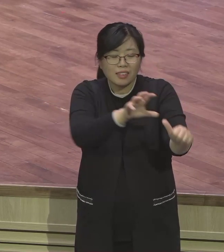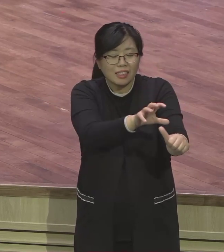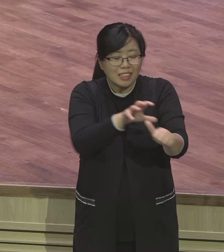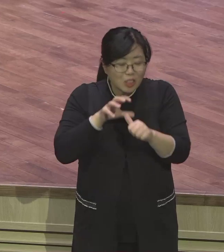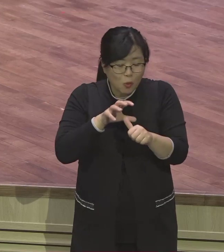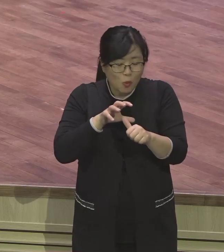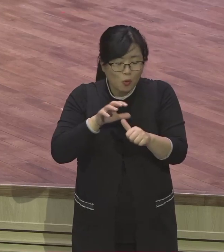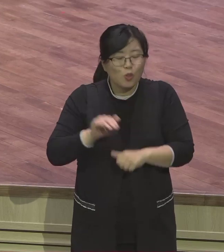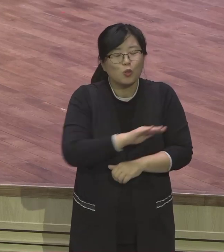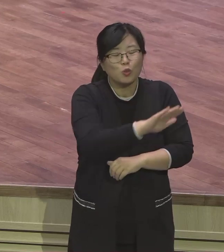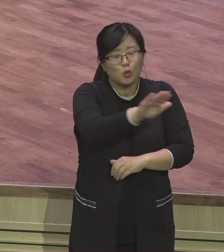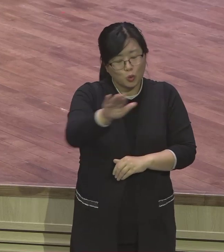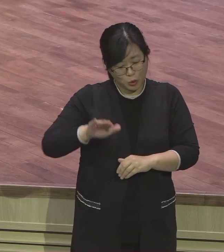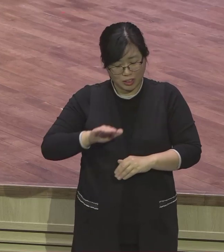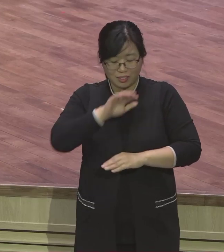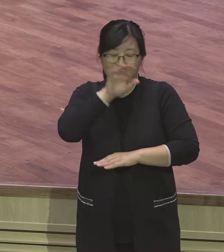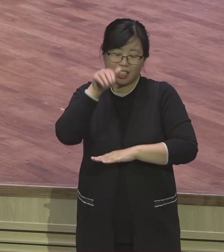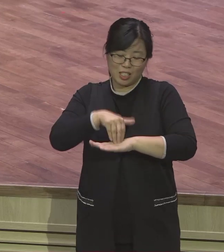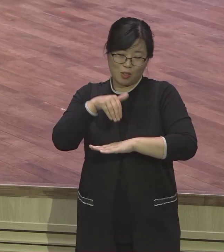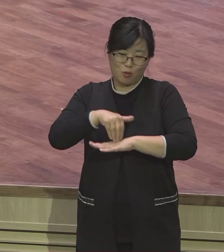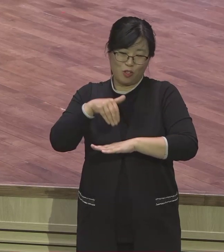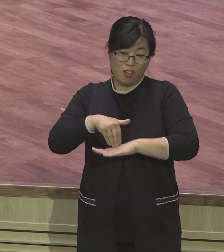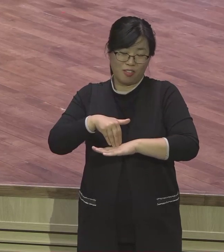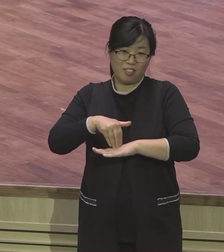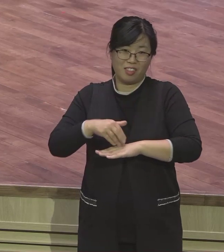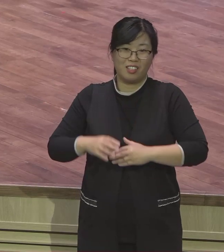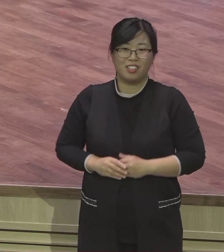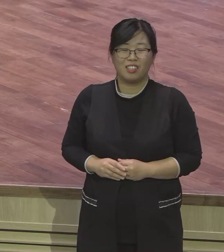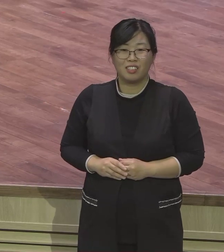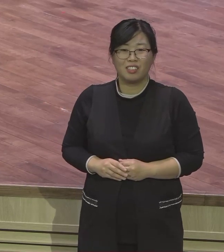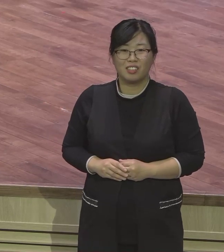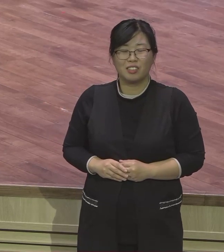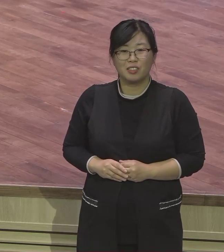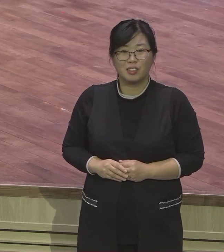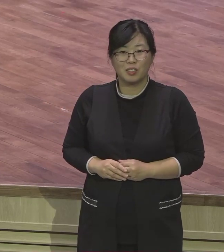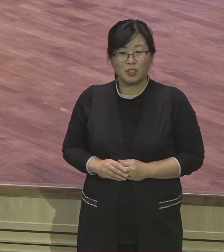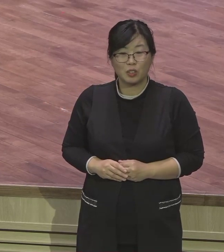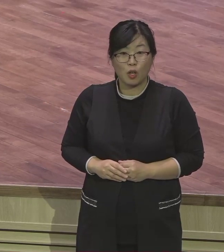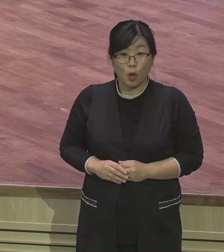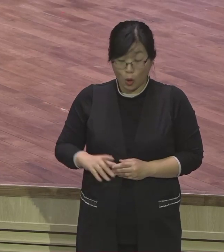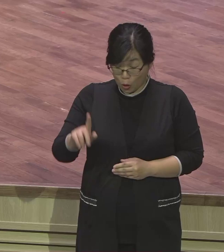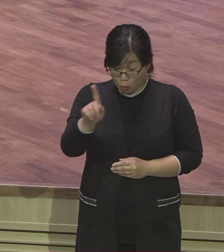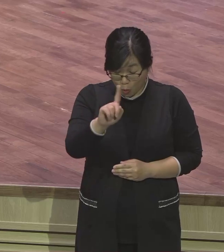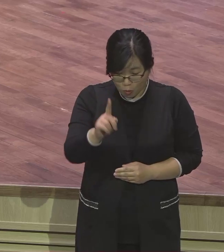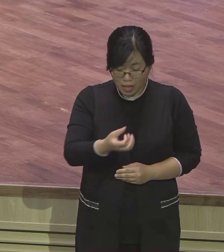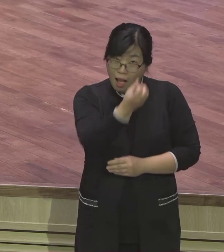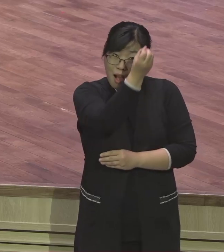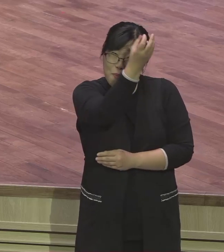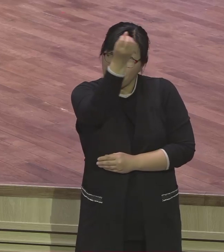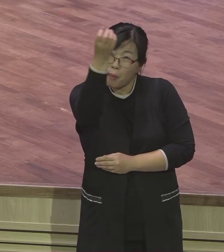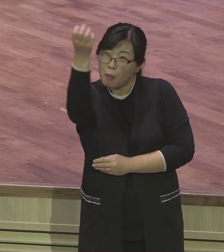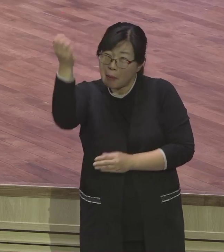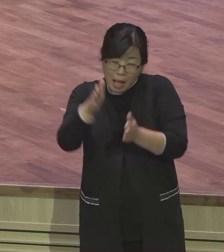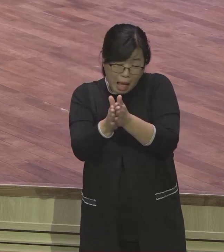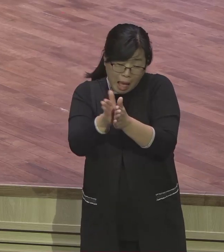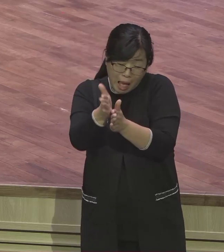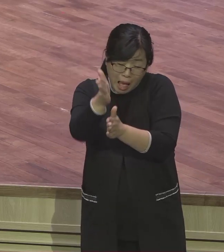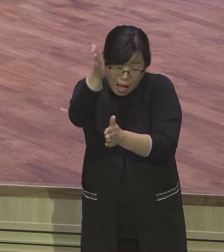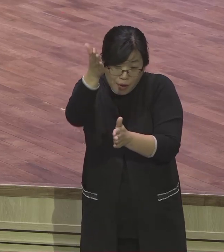보화를 어둠 속에 숨겨두신다 아무리 찬란한 별이라도 밤이 되기 전에 보이지 않는다 그랬어요 별은 늘